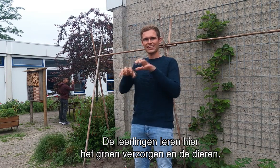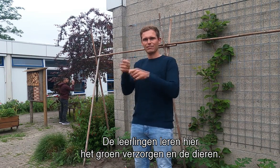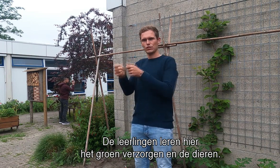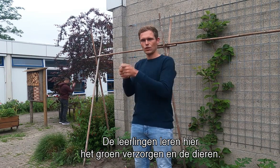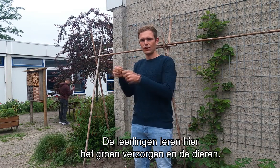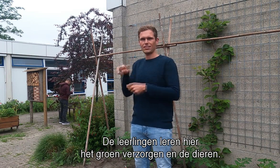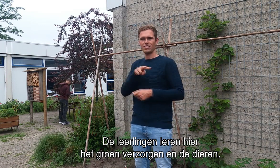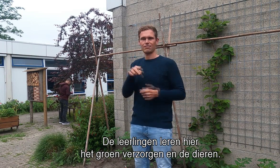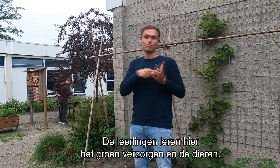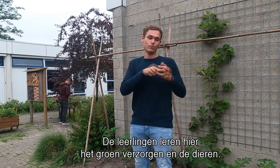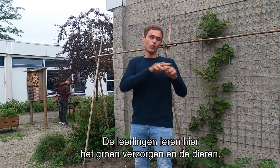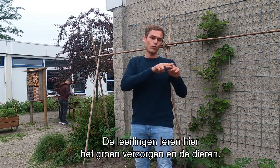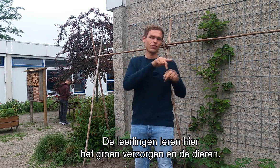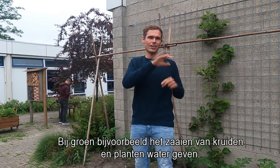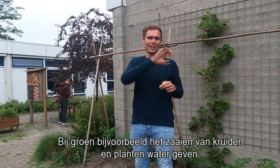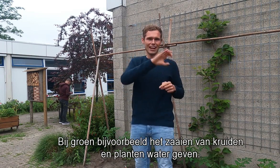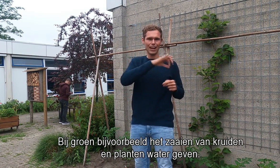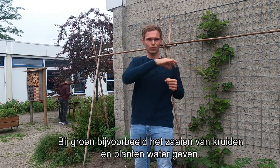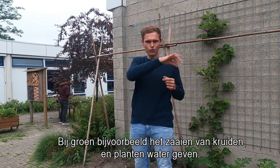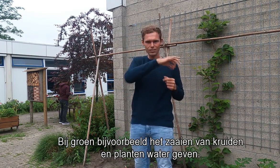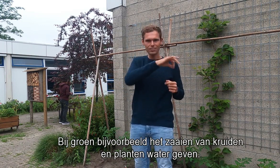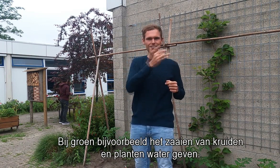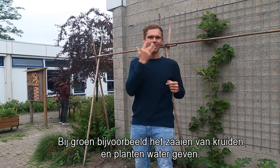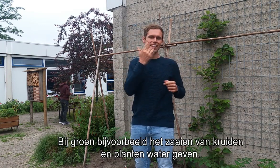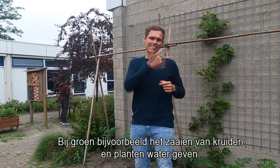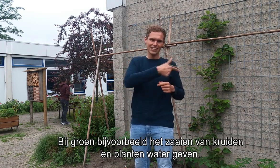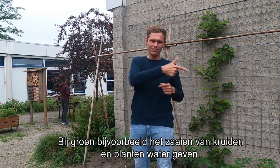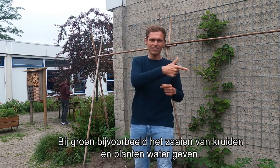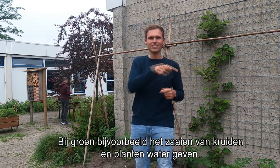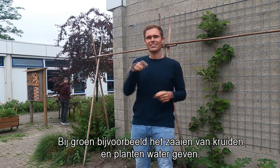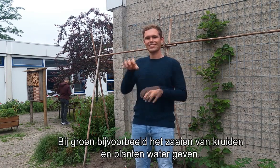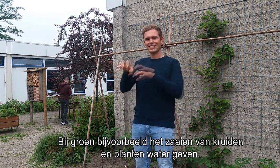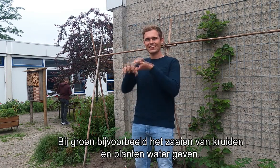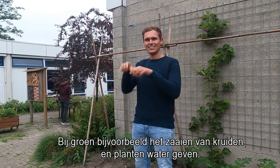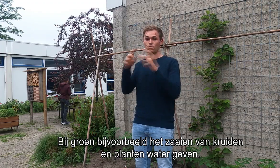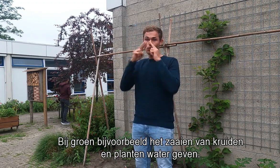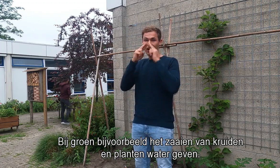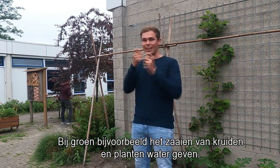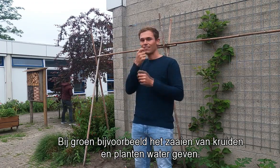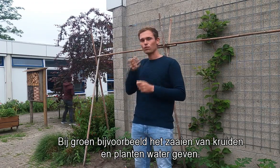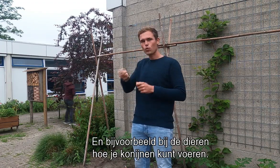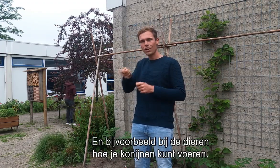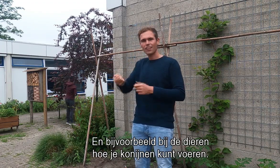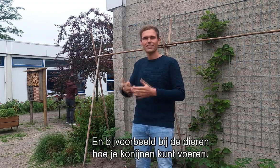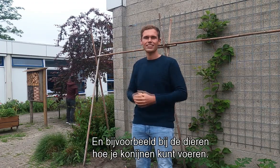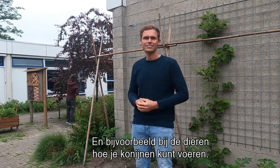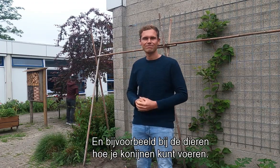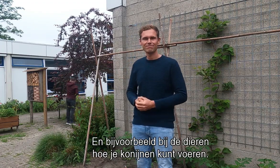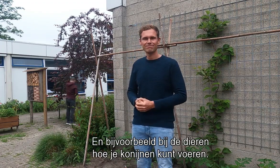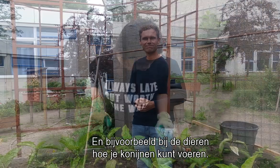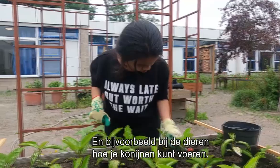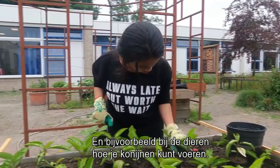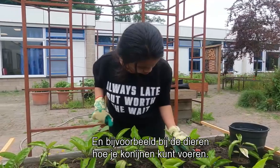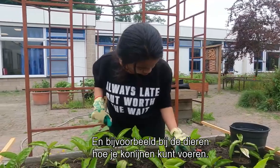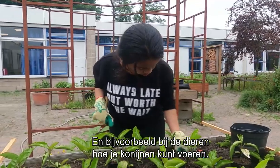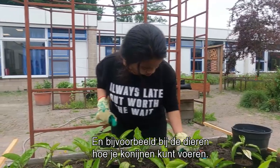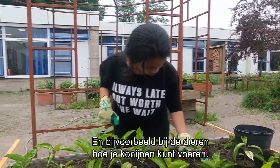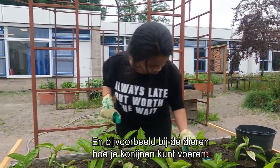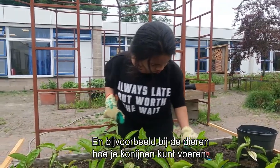verzorgen en de dieren. Groen bijvoorbeeld het zaaien van kruiden en plantenwater geven. En bijvoorbeeld bij de dieren hoe je konijnen